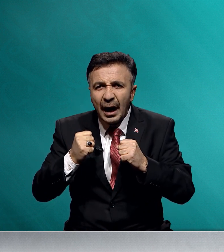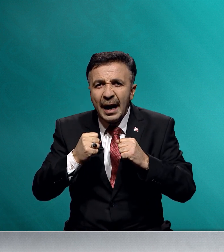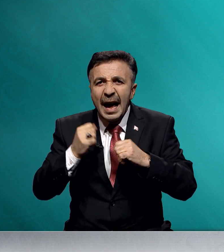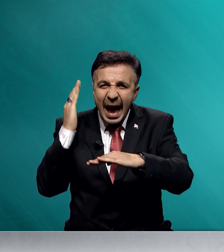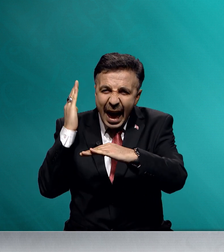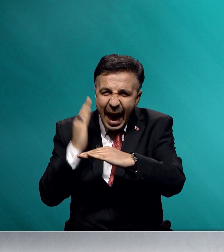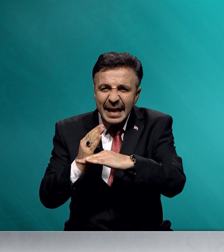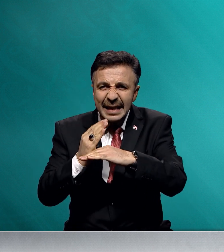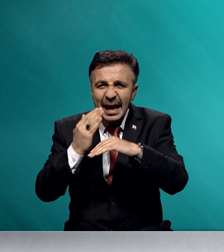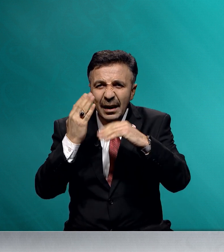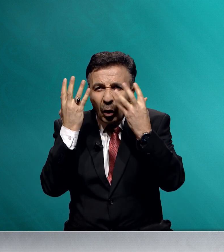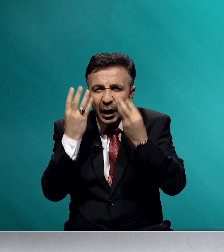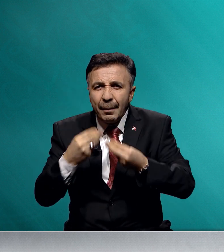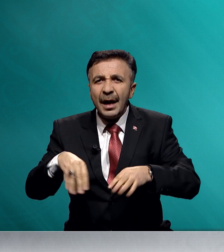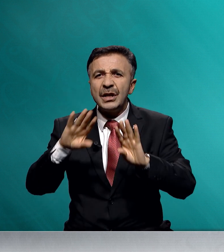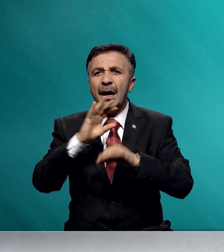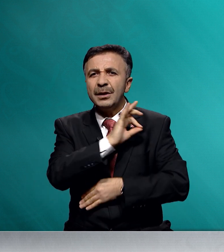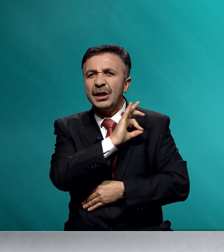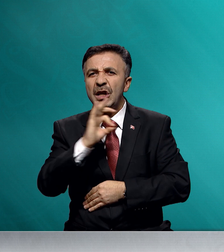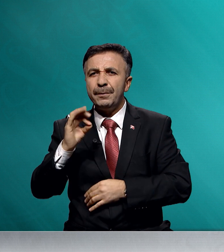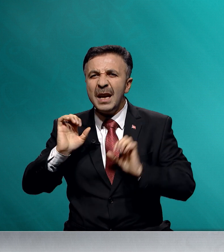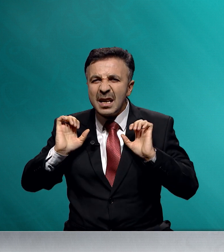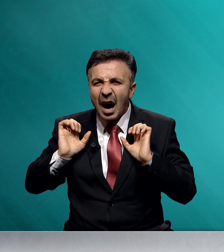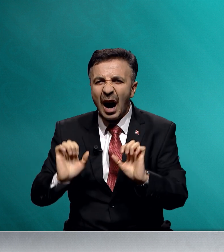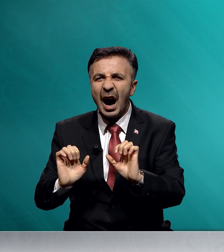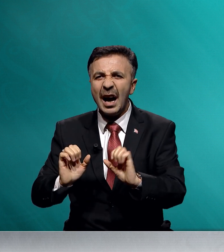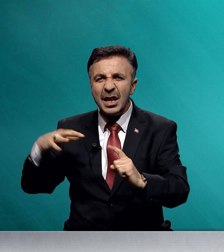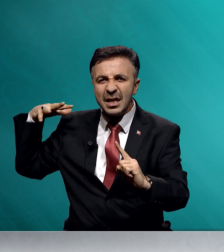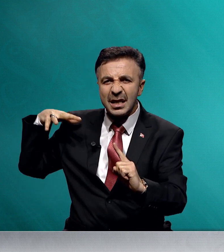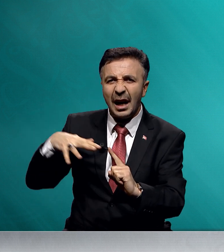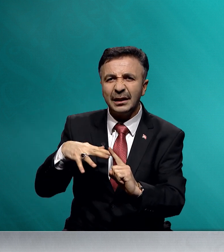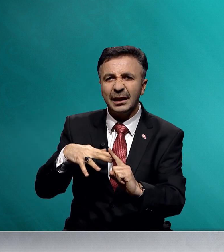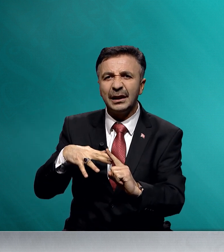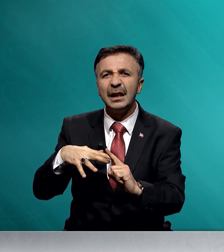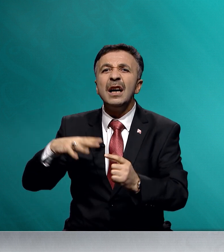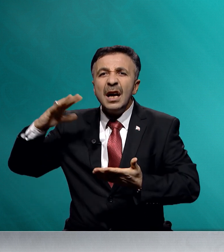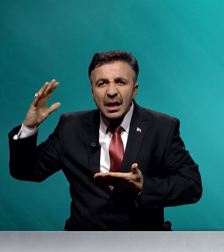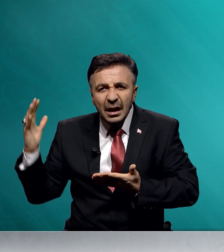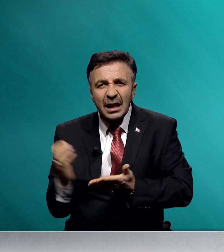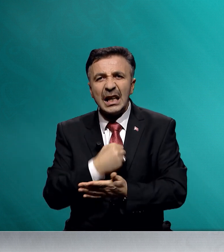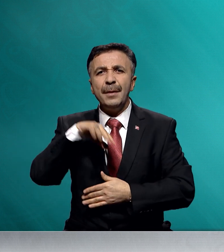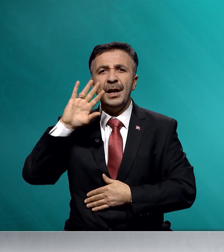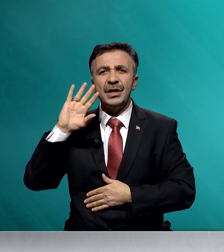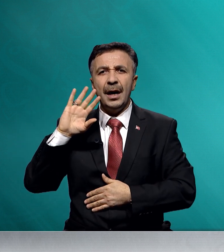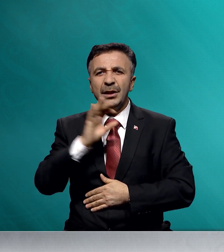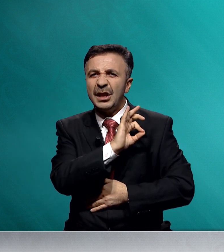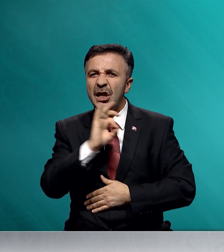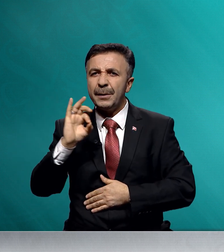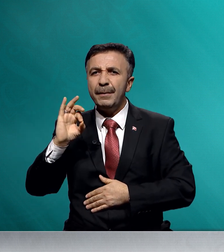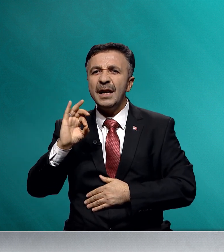engel olamayacağımız hiçbir hain saldırı, kazanamayacağımız hiçbir